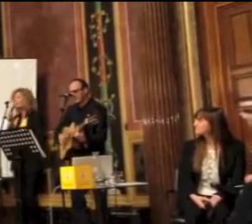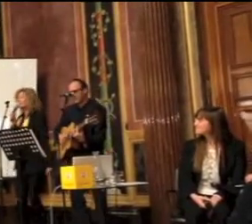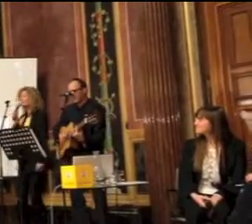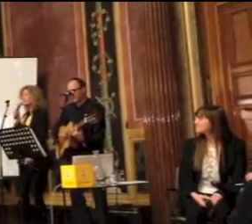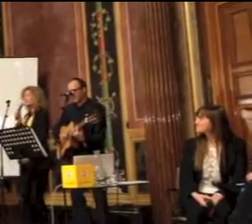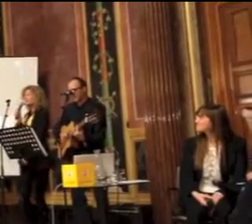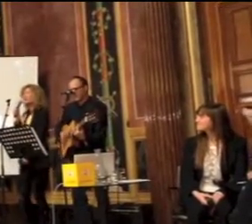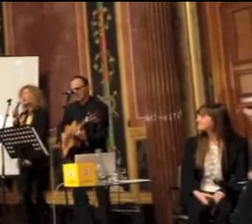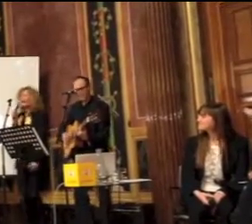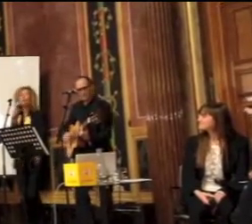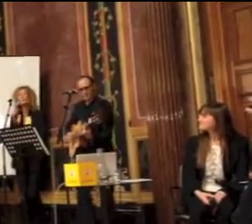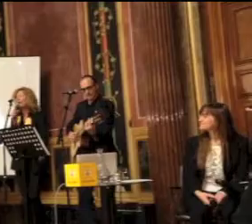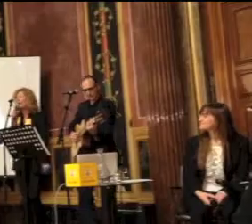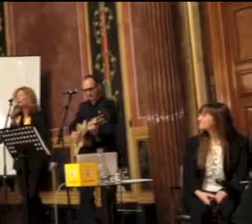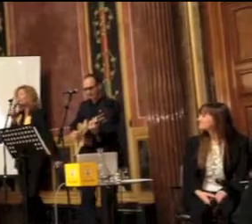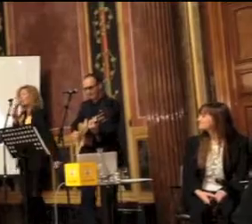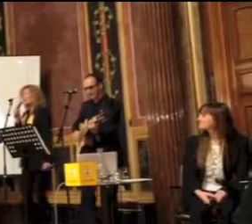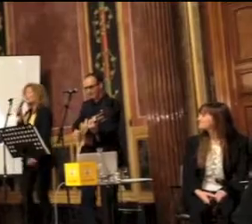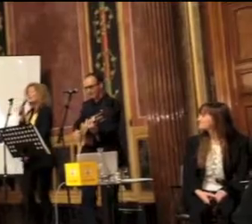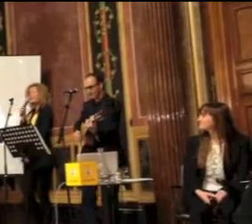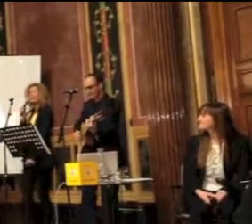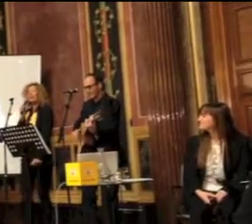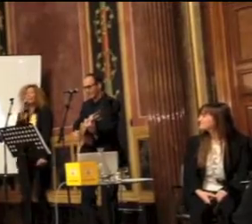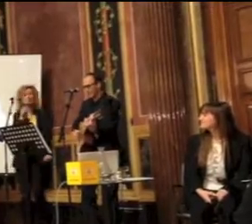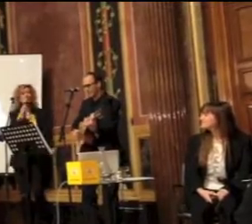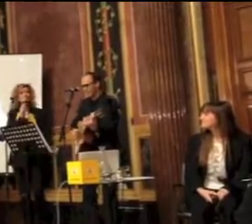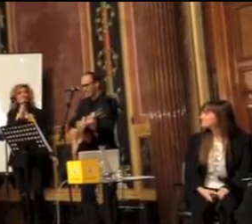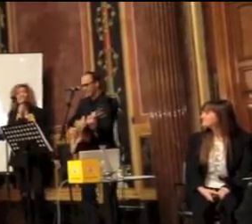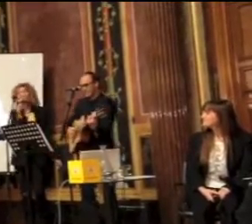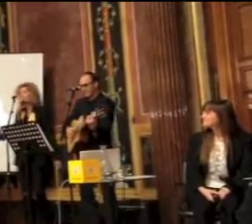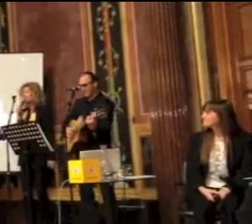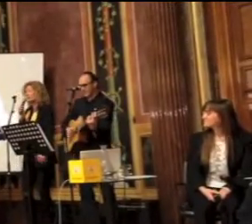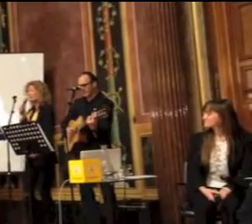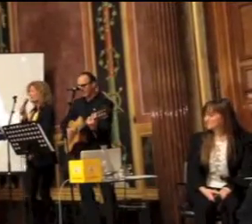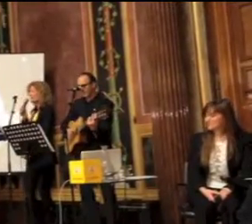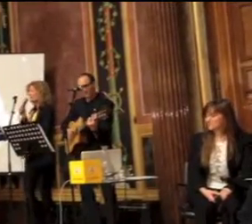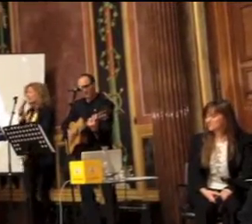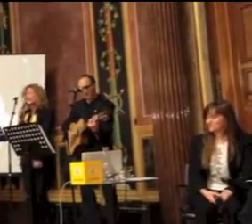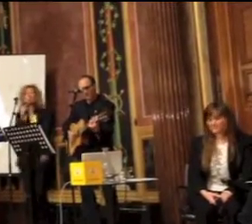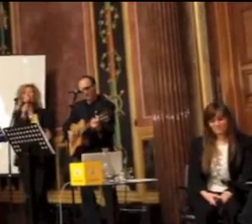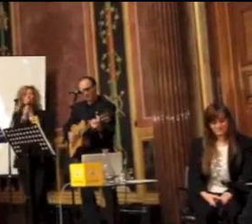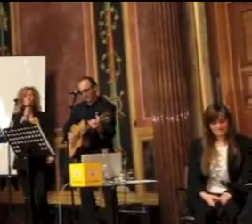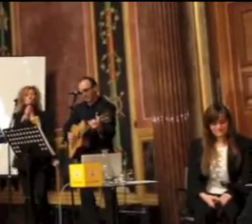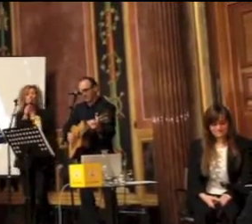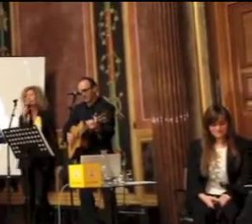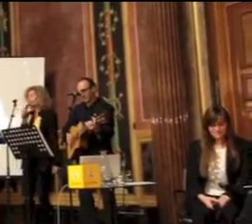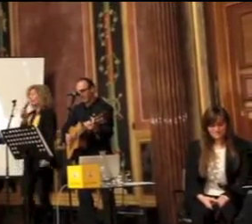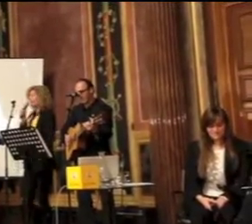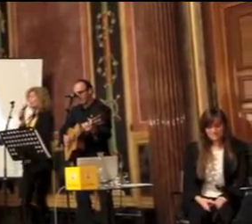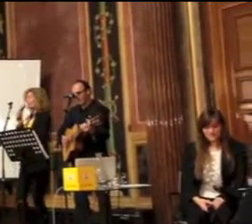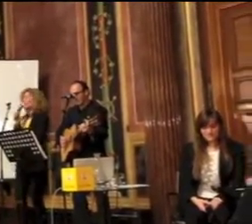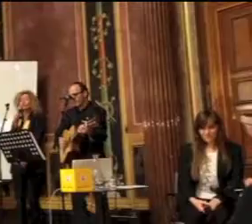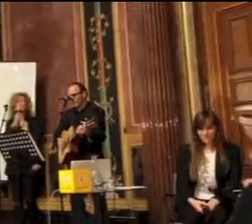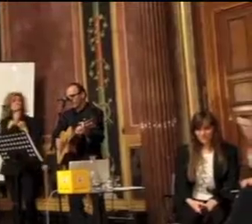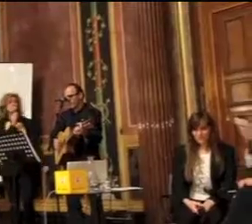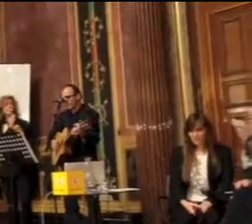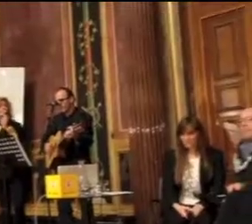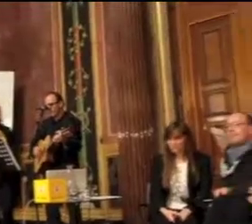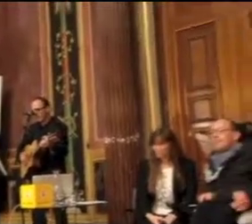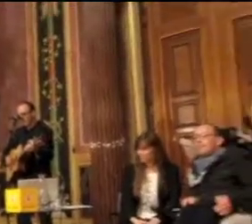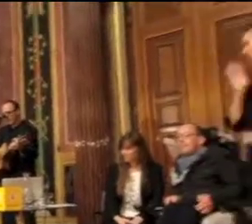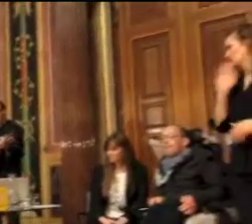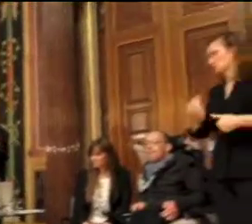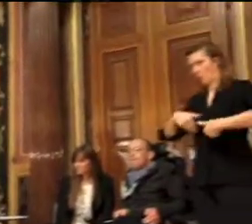Frauengenießer und ein Philharmoniker ist ein Staatsmusiker der Pension kriegt, er nicht mehr gut